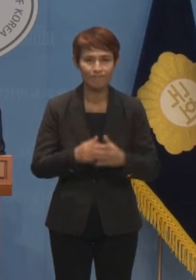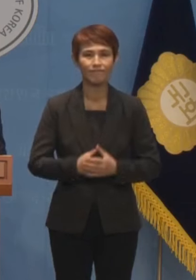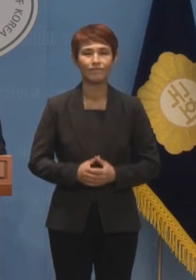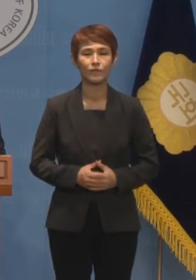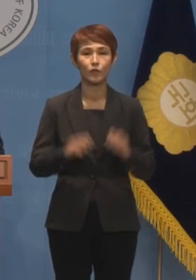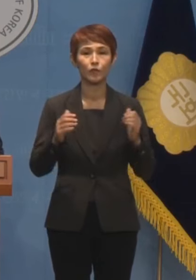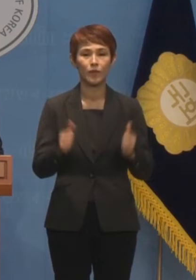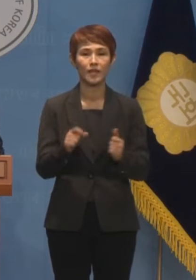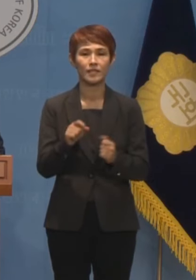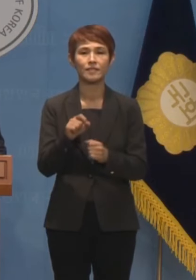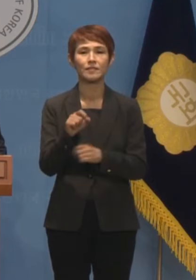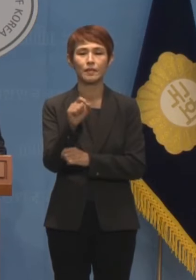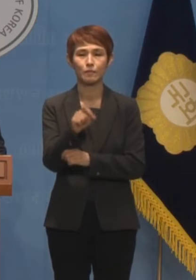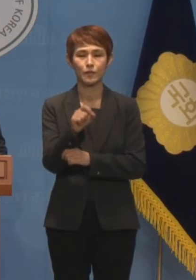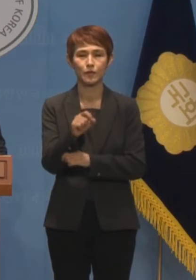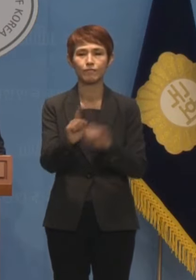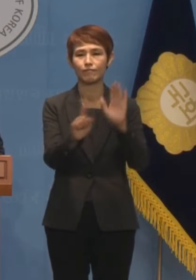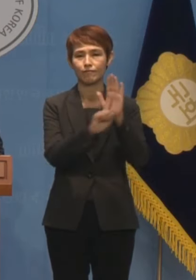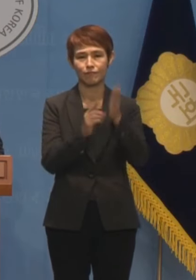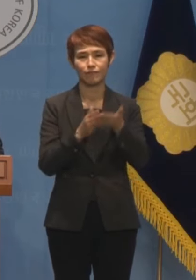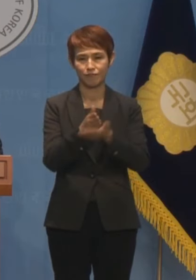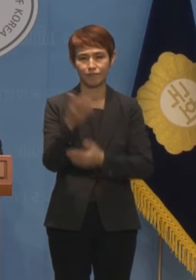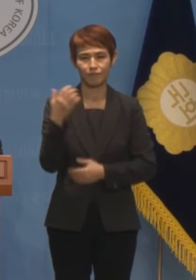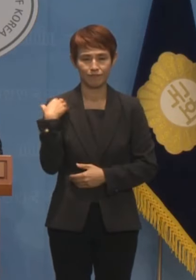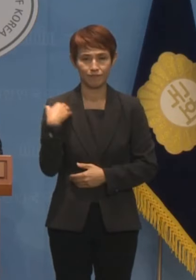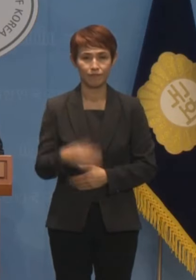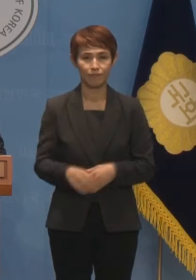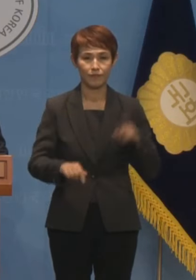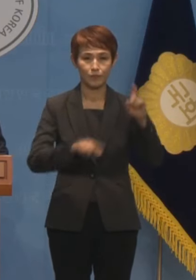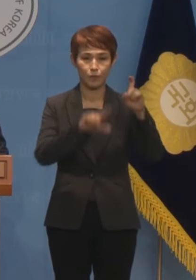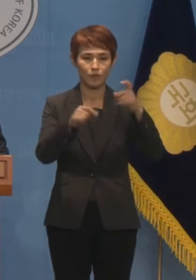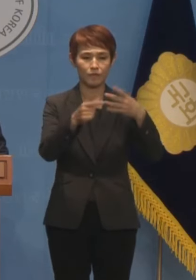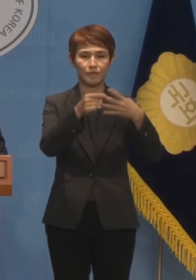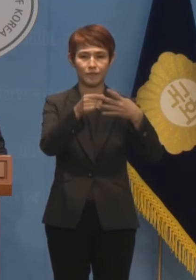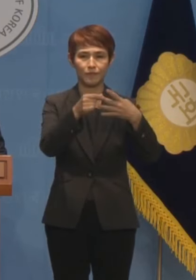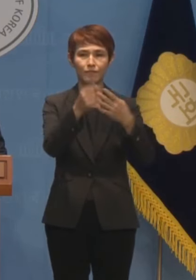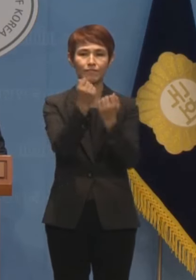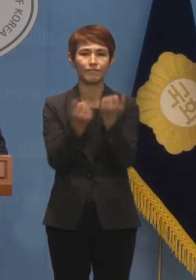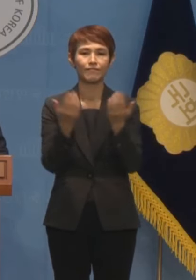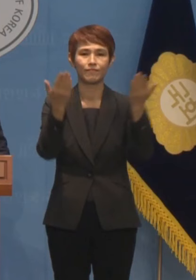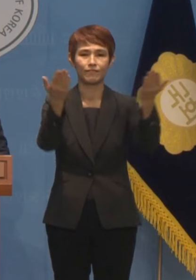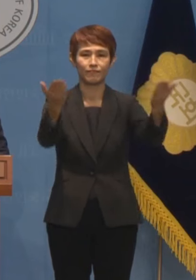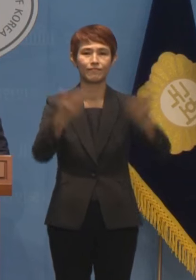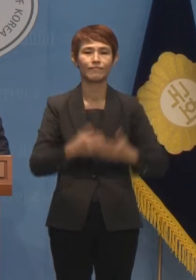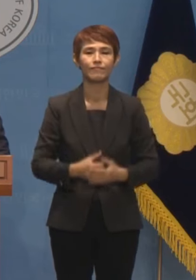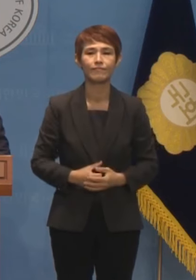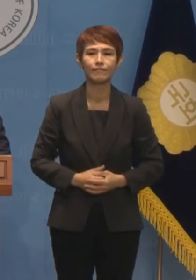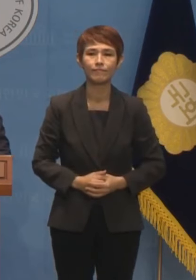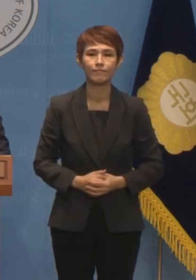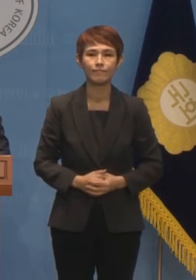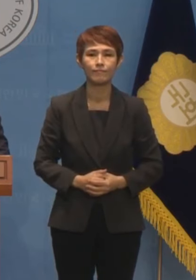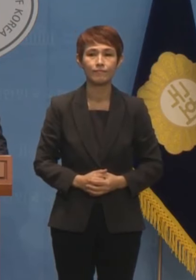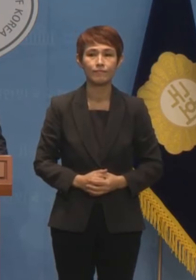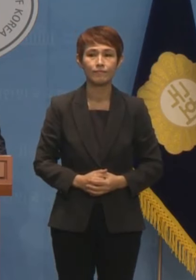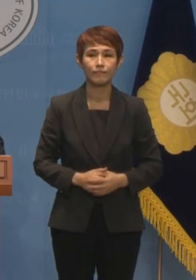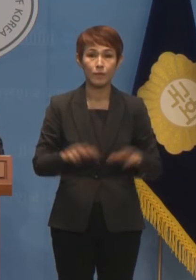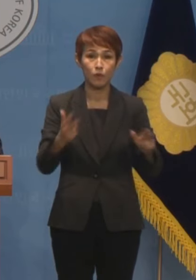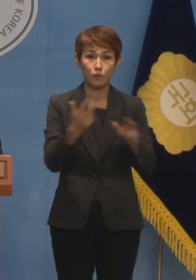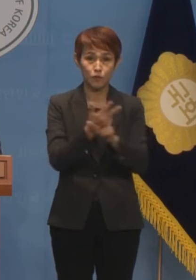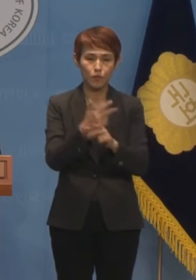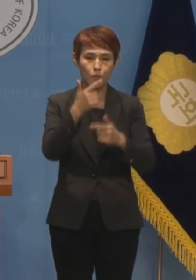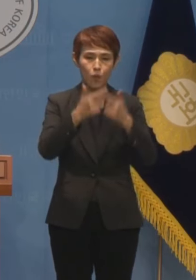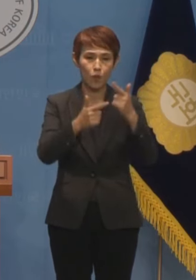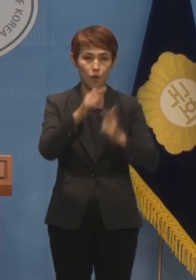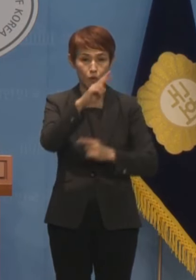국회사무처 공부교육관입니다. 11월 둘째 주 정례 브리핑을 시작하겠습니다. 이번 주에는 목요일